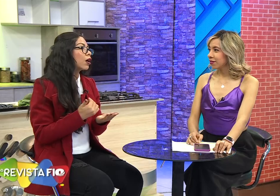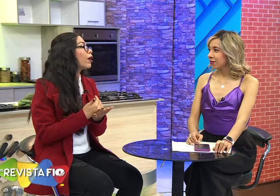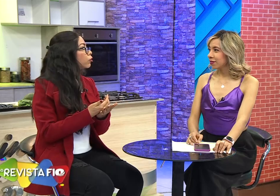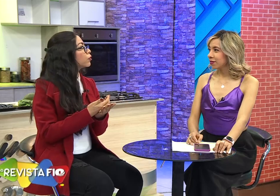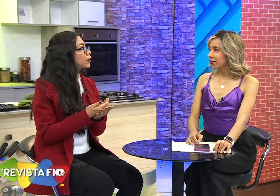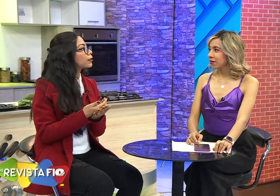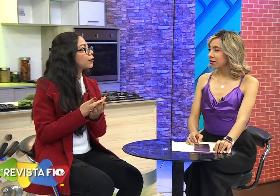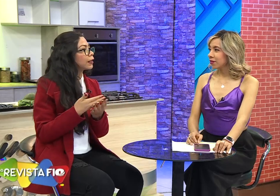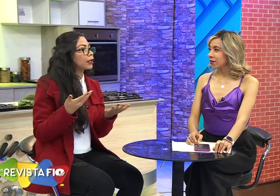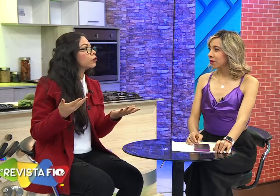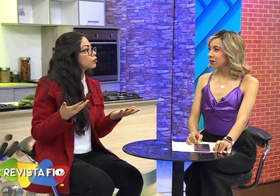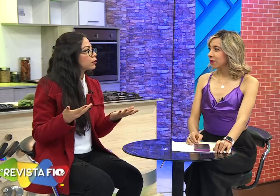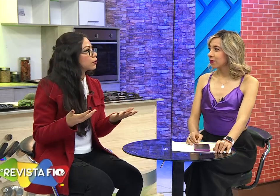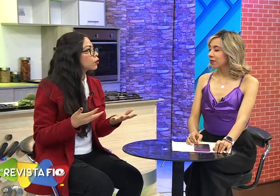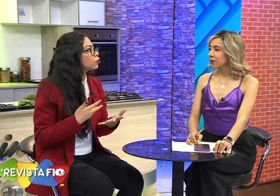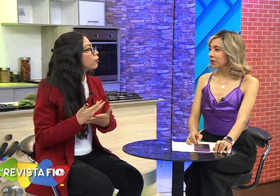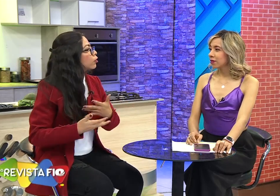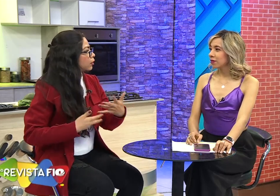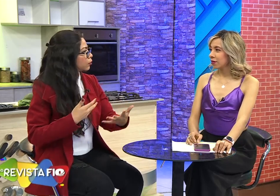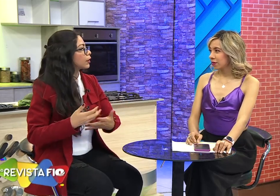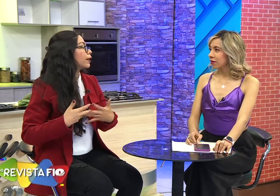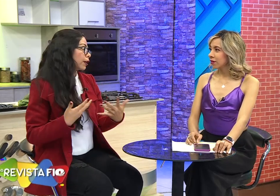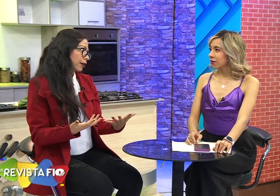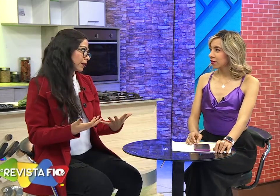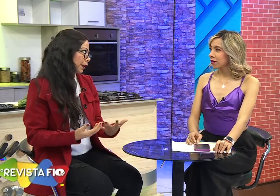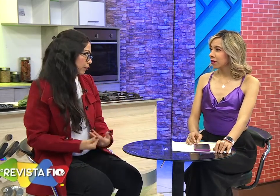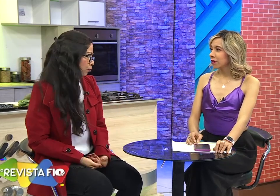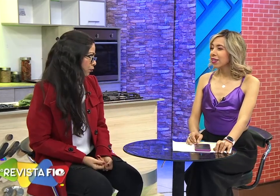trabajo también de ellos que tienen como una forma también de generarse ingresos. Gracias. Gracias. Gracias.